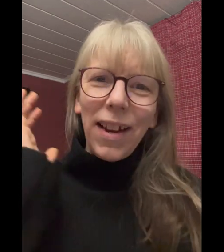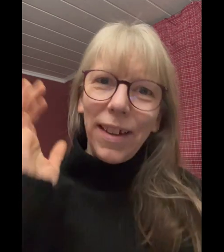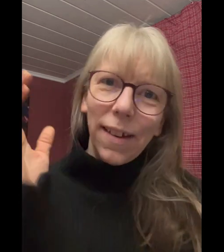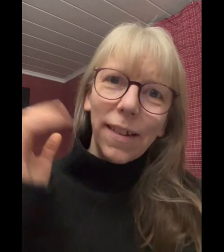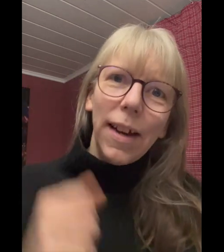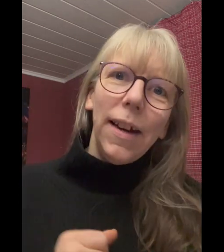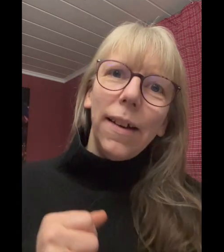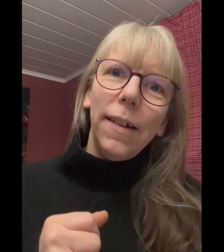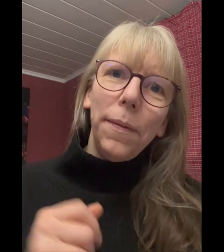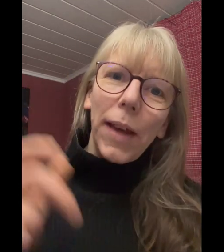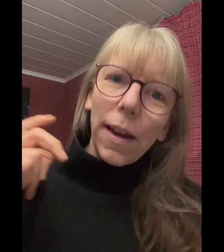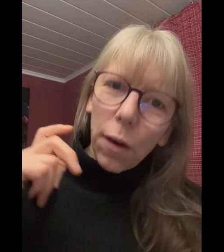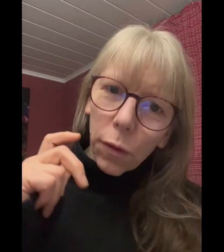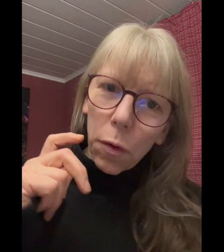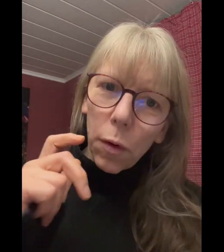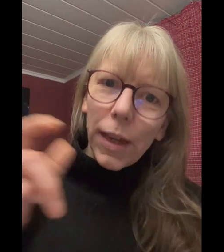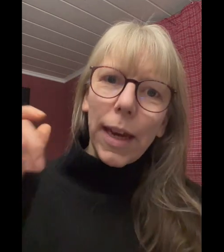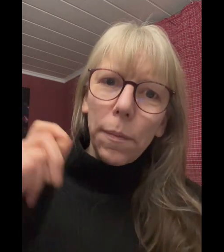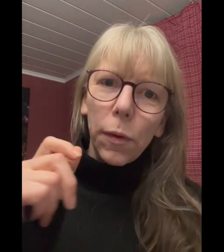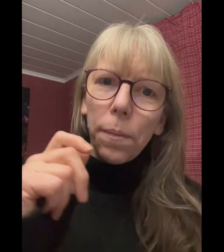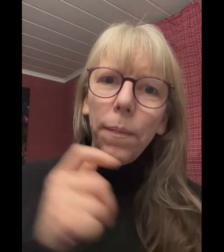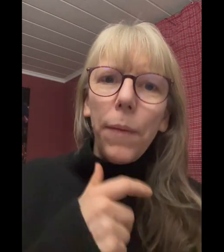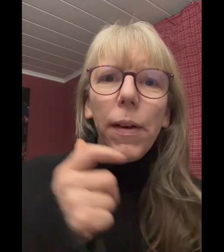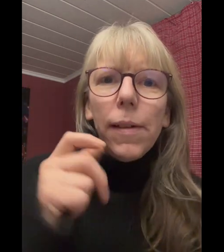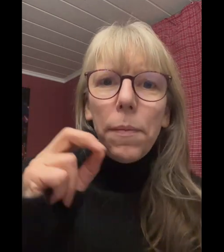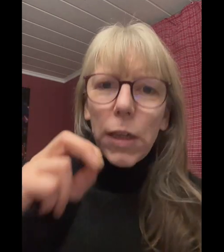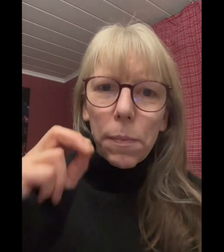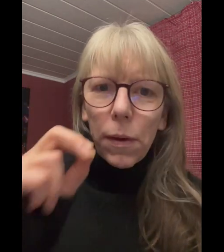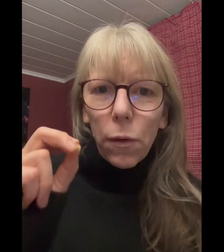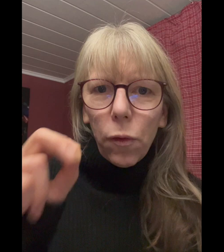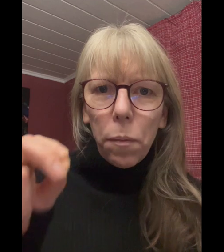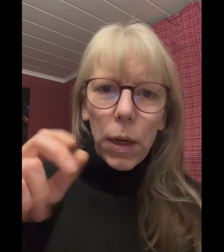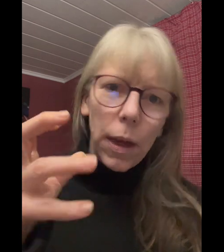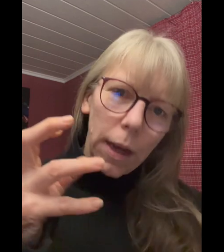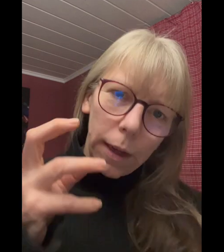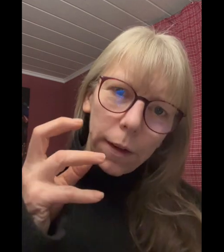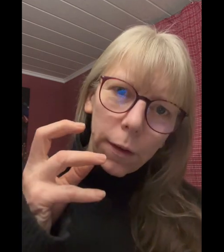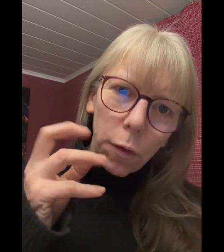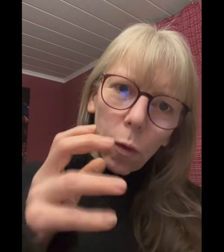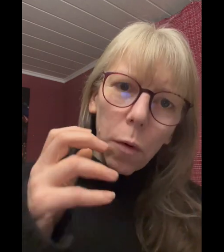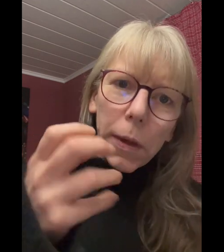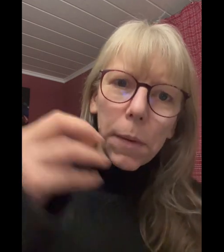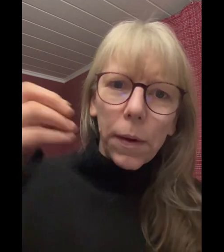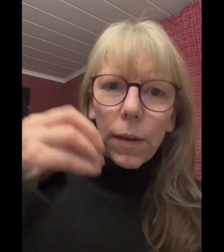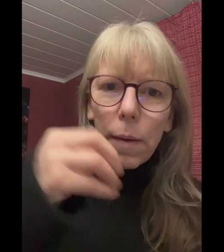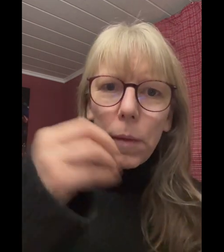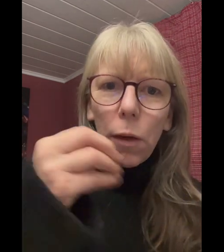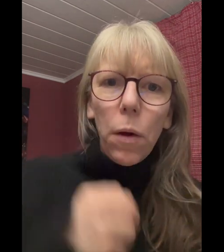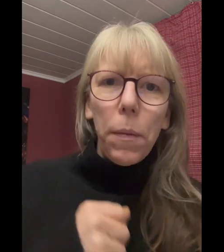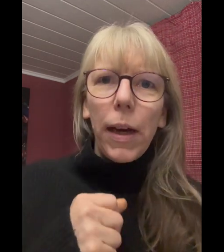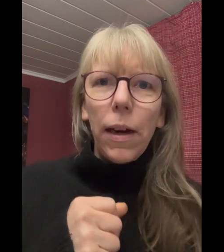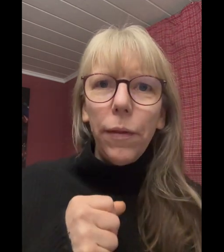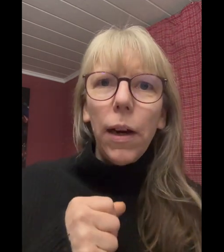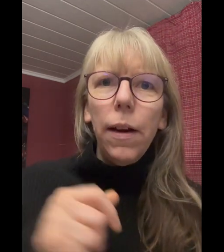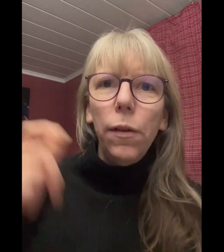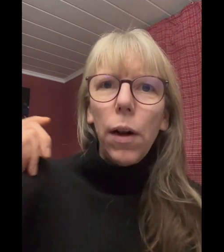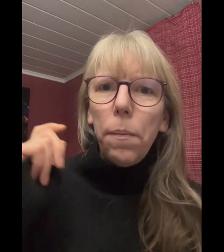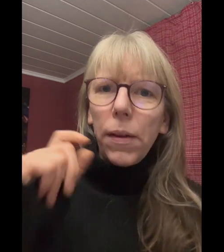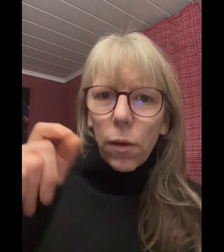ihrs. Gerne auch so Cremesuppen, haben wir gesagt, Mensch, das passt doch super in diese To-Go-Becher, passt ja eben nicht nur immer der Kaffee rein, sondern passt auch